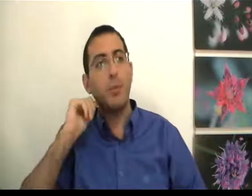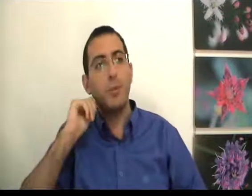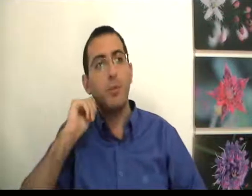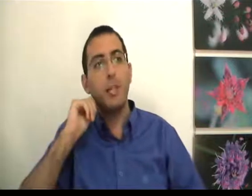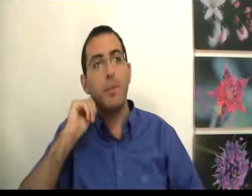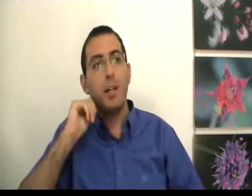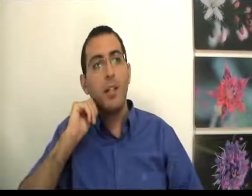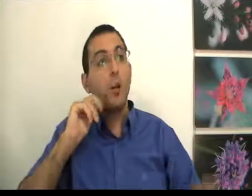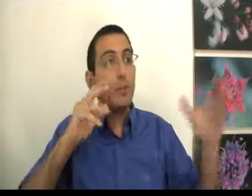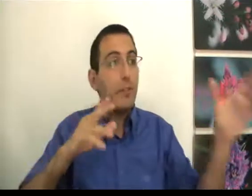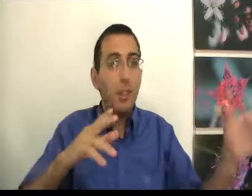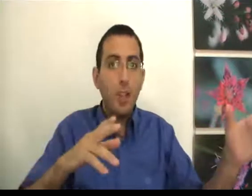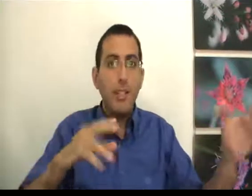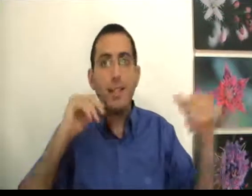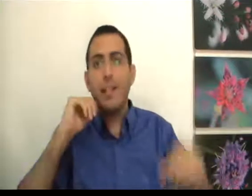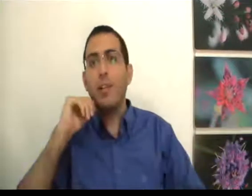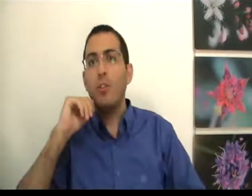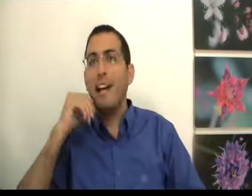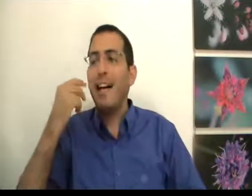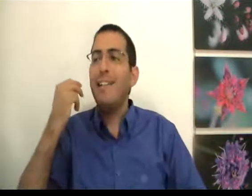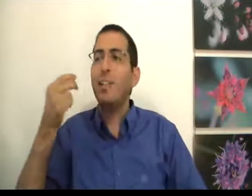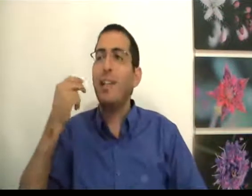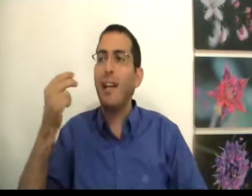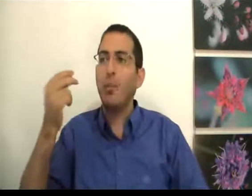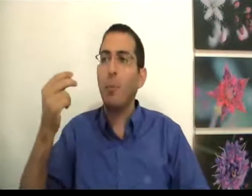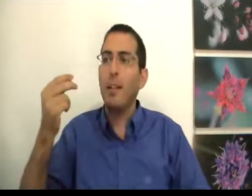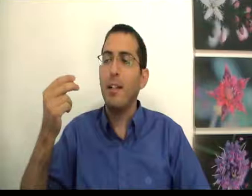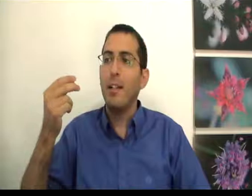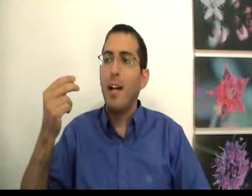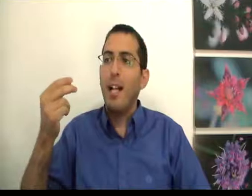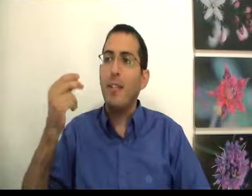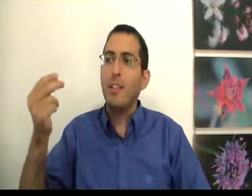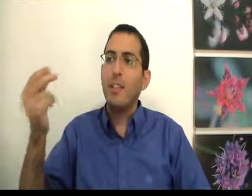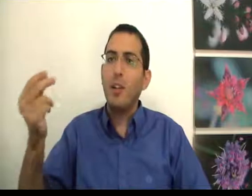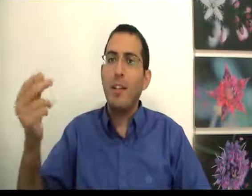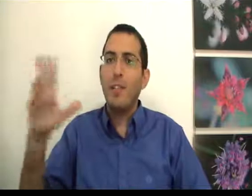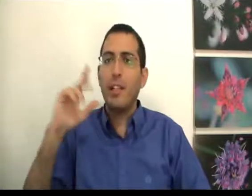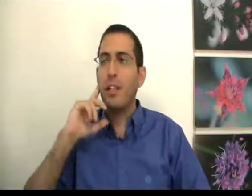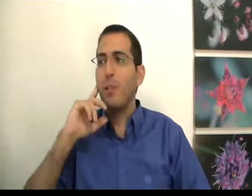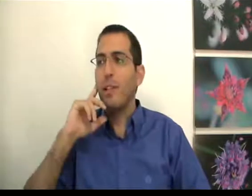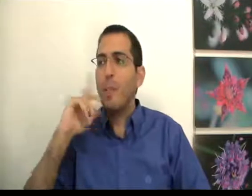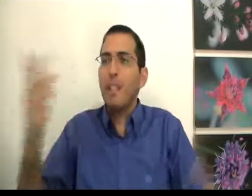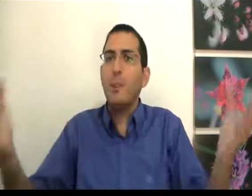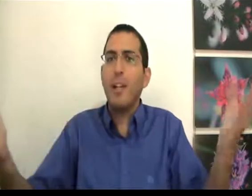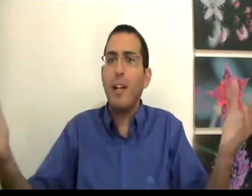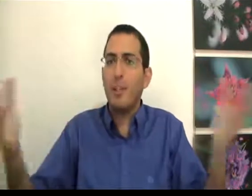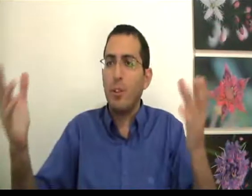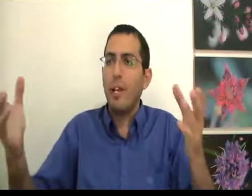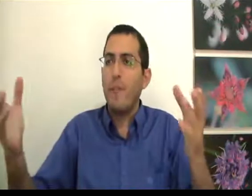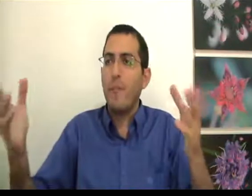כולם צודקים אתה חושב שאתה לא יודע, תגיד אני לא יודע אל תשקר לדוגמה על דבר שאתה לא יודע ותגיד אני יודע מה אתה משקר? אתה יודע, אתה